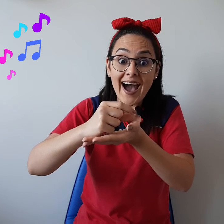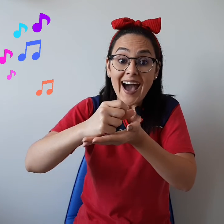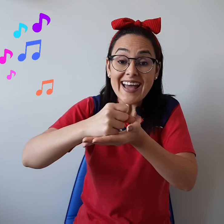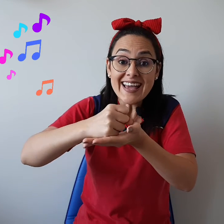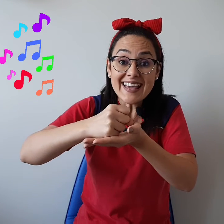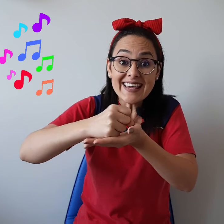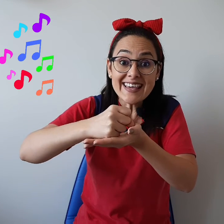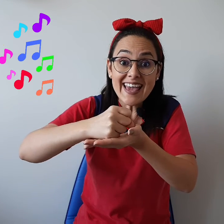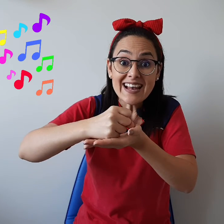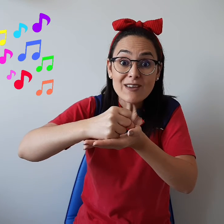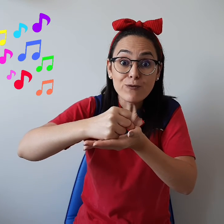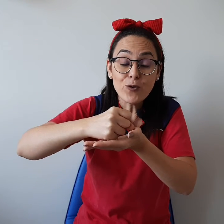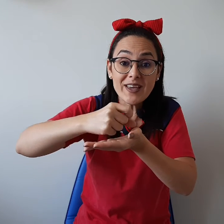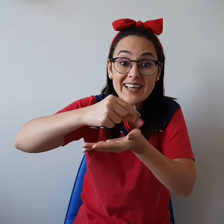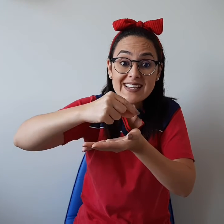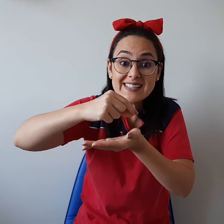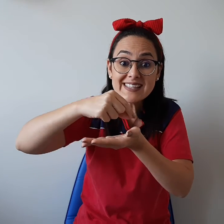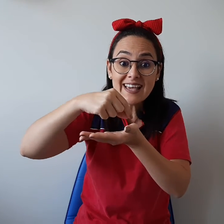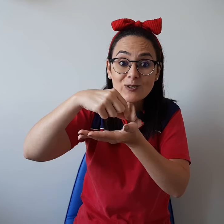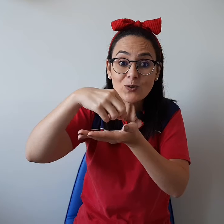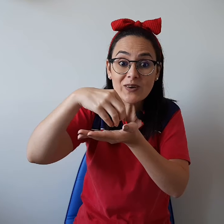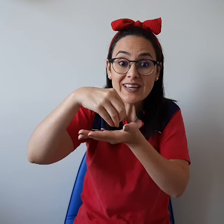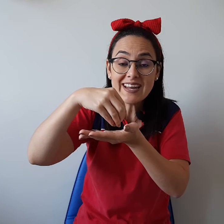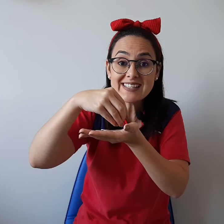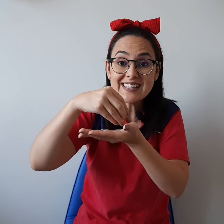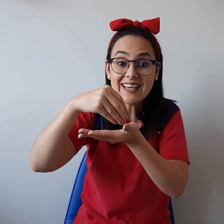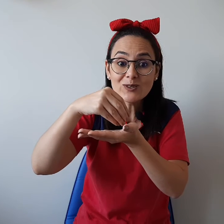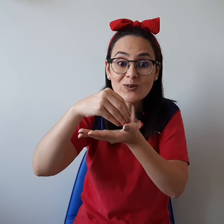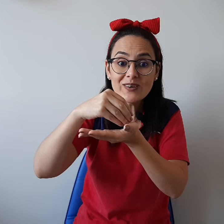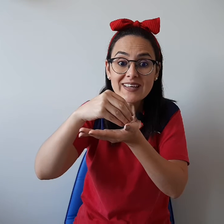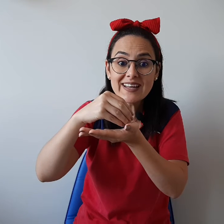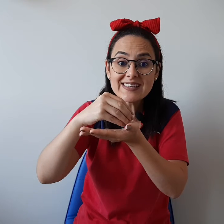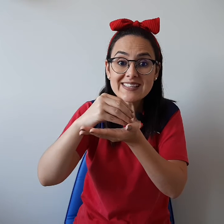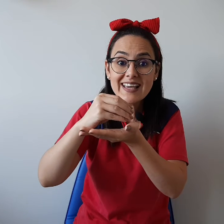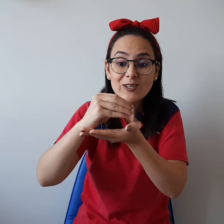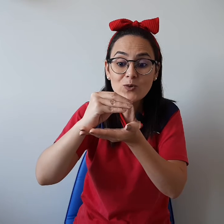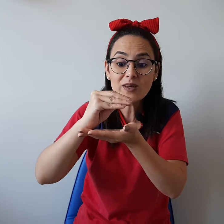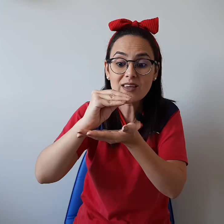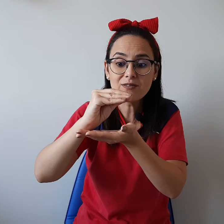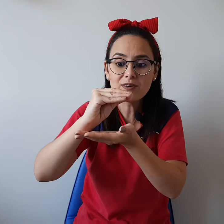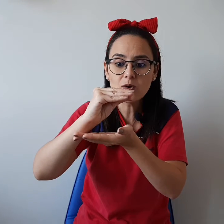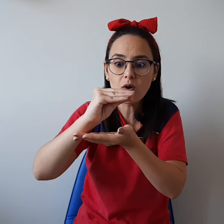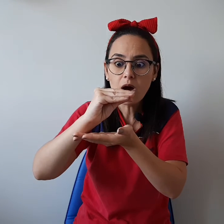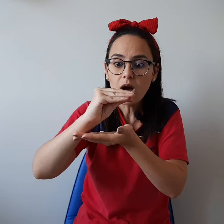E ele foi crescendo, crescendo, crescendo E virou